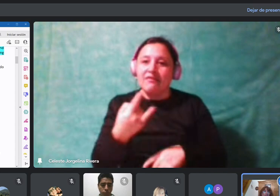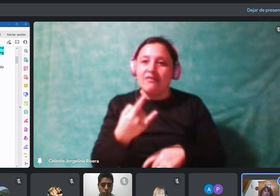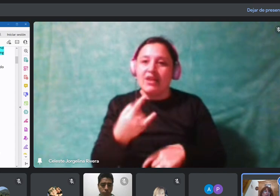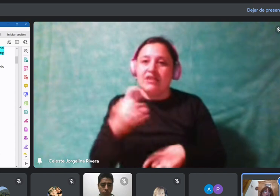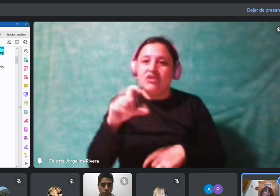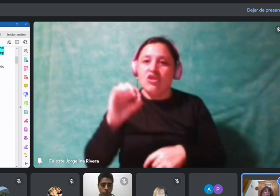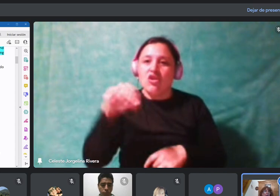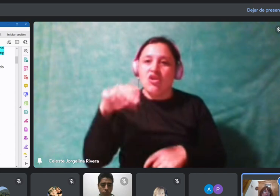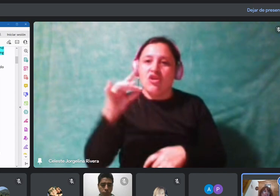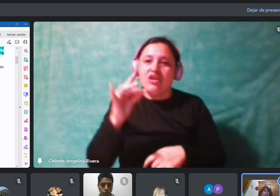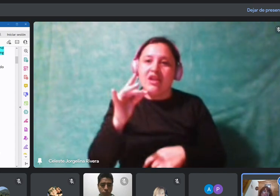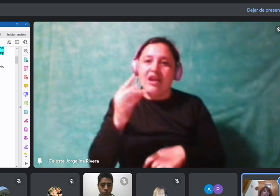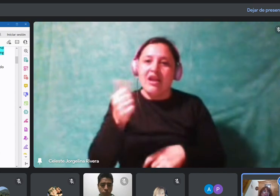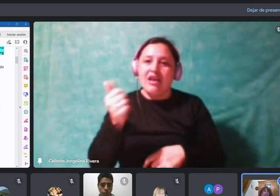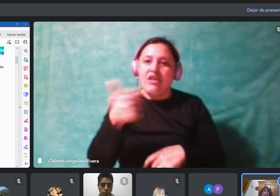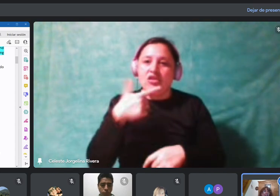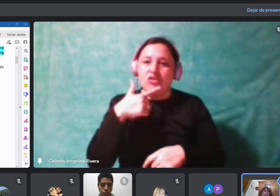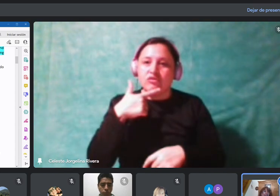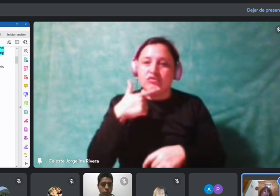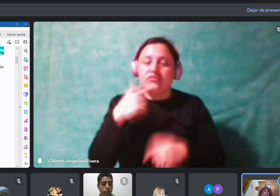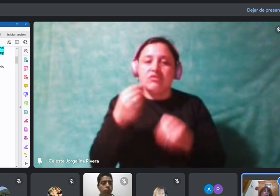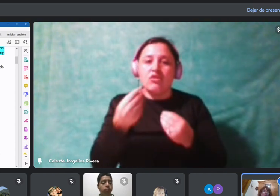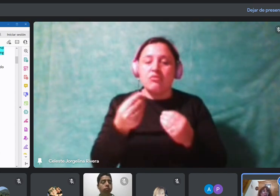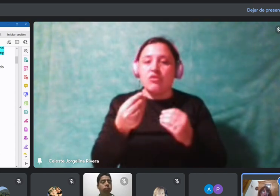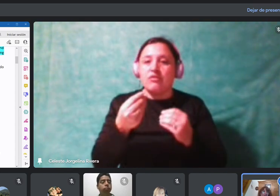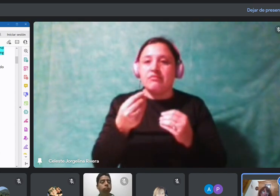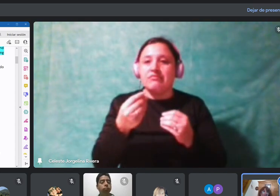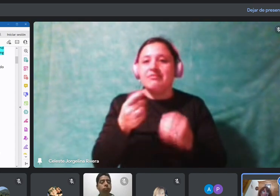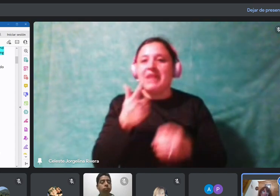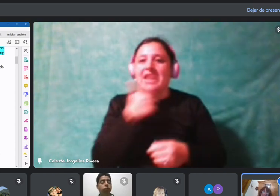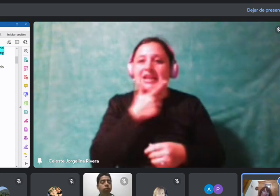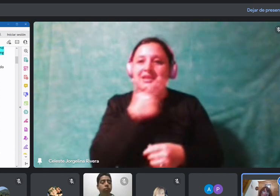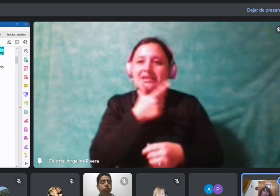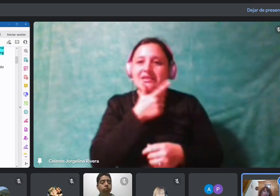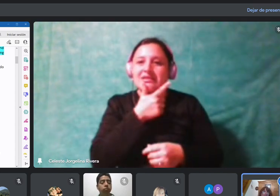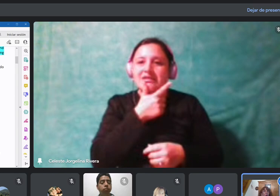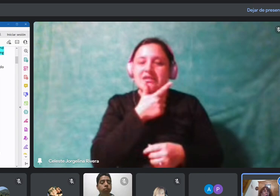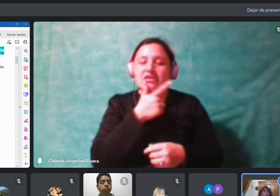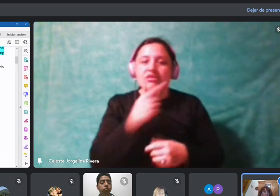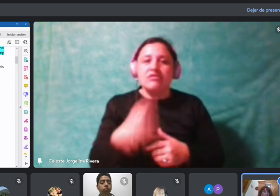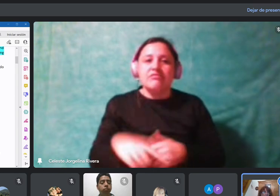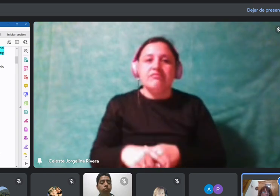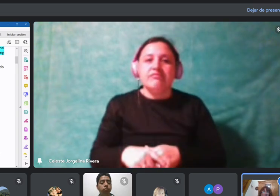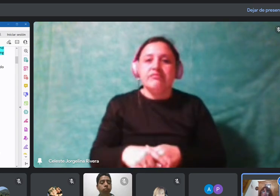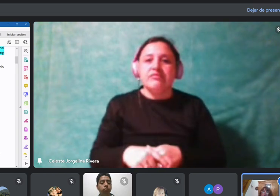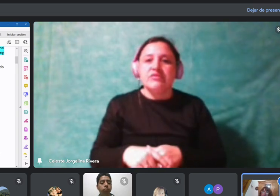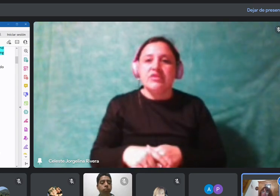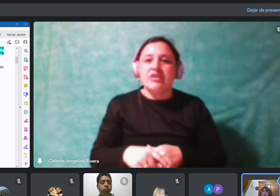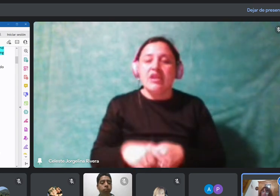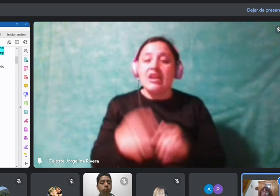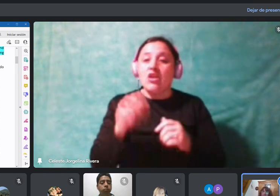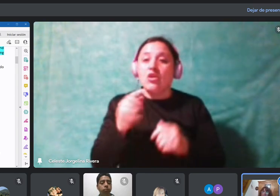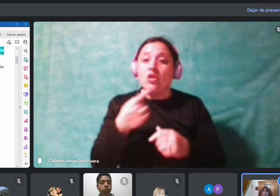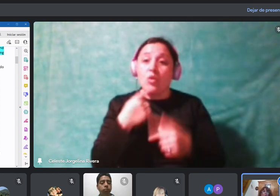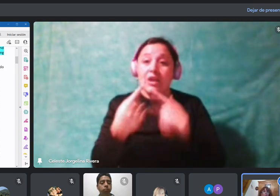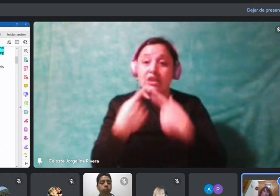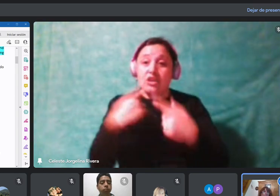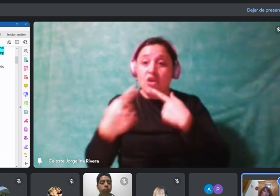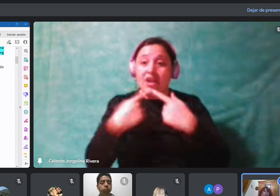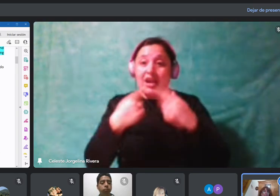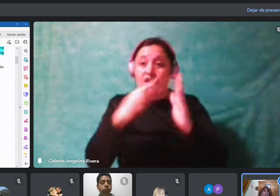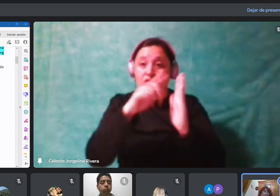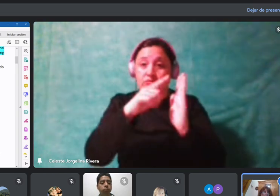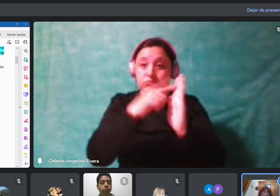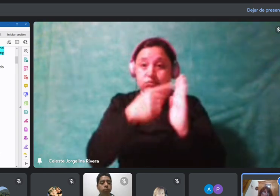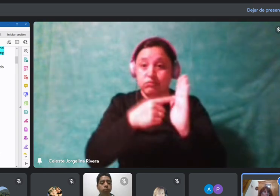que son parecidas a las que están en los cuestionarios. Y, por último,